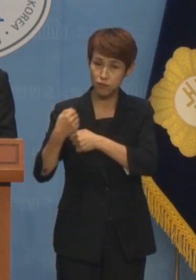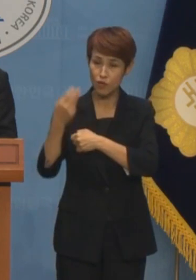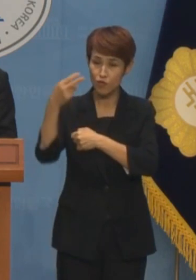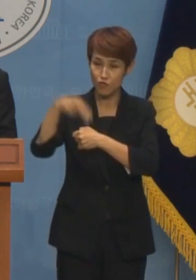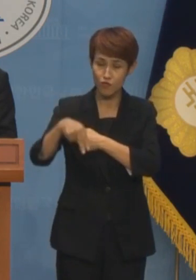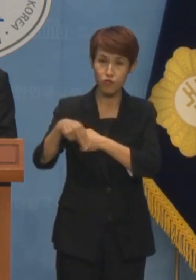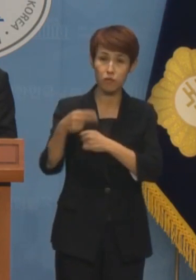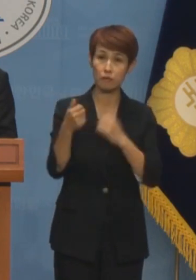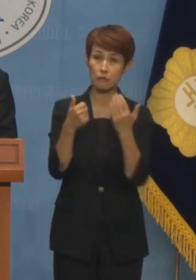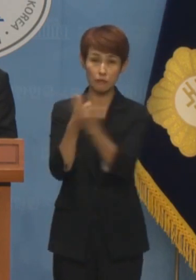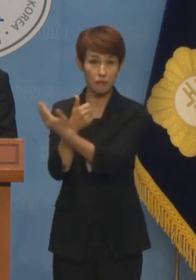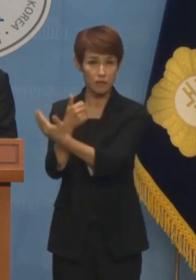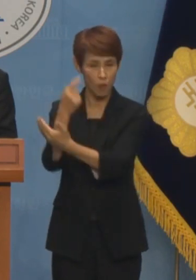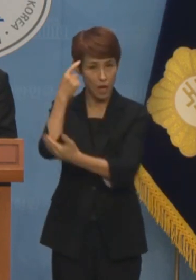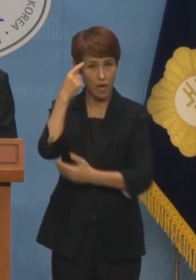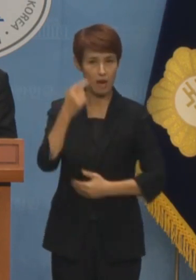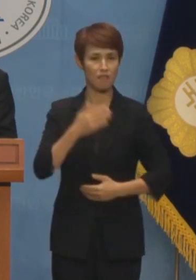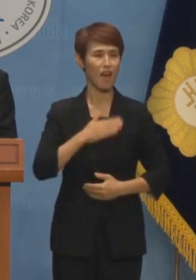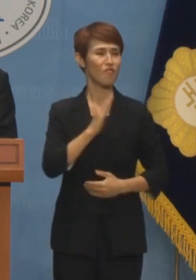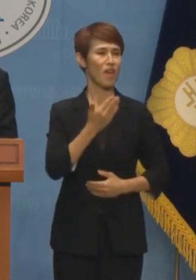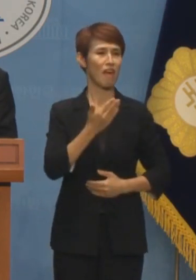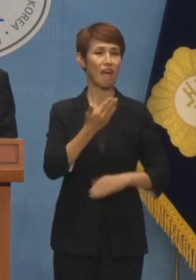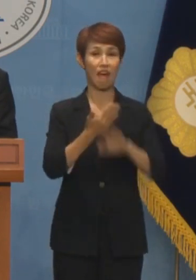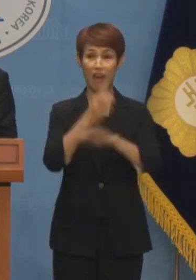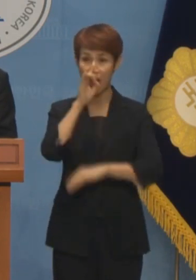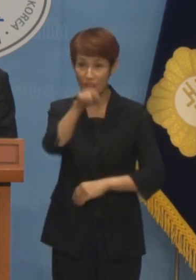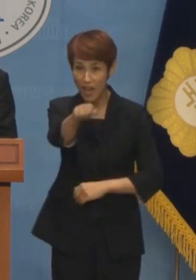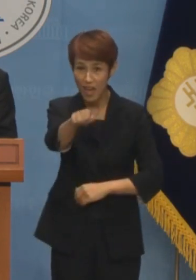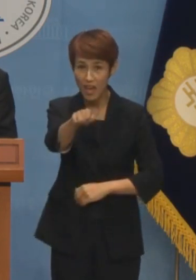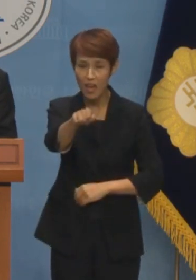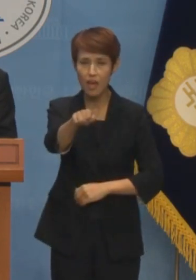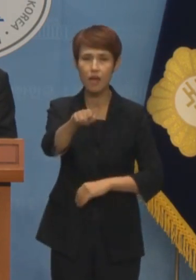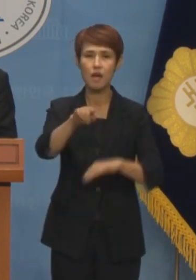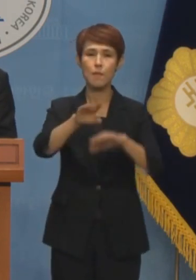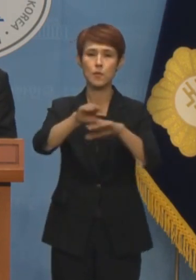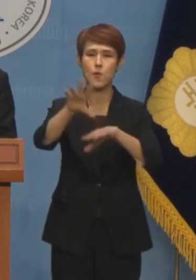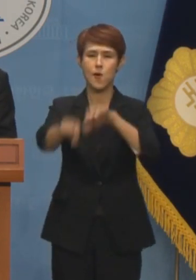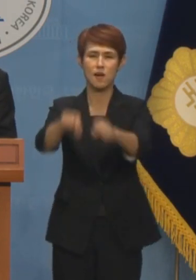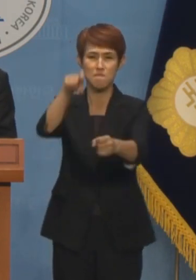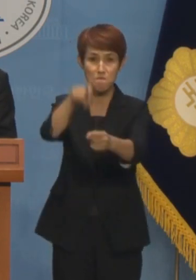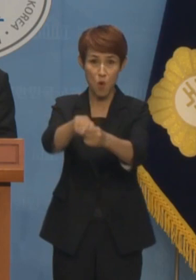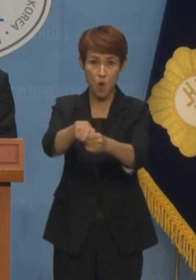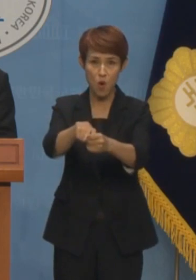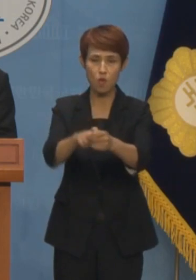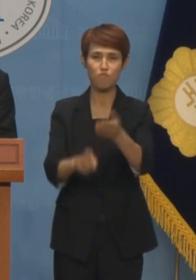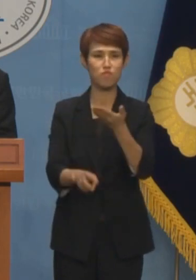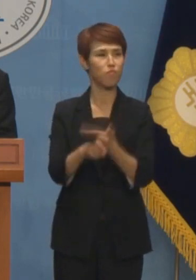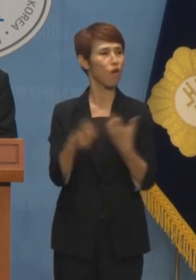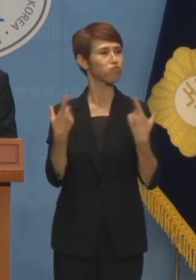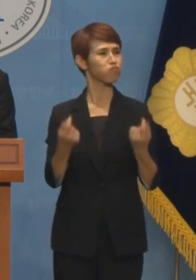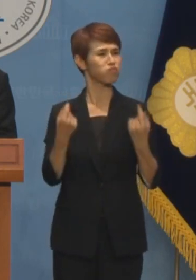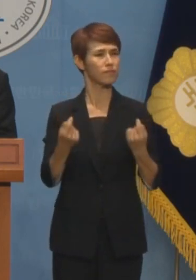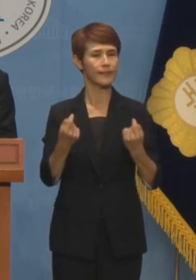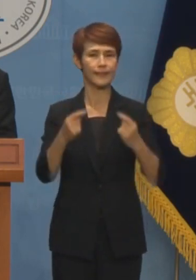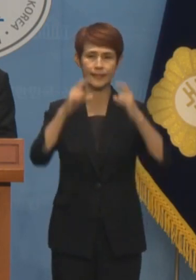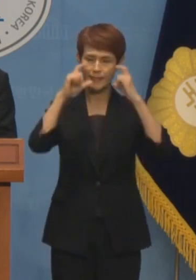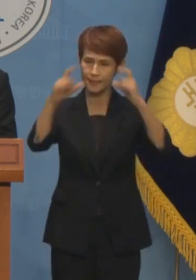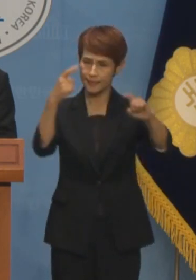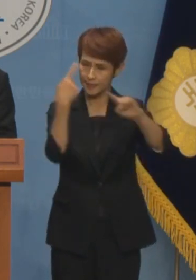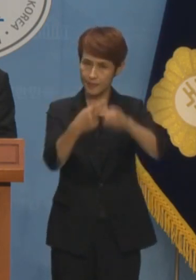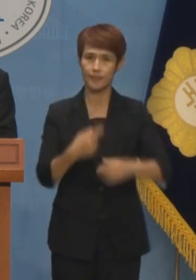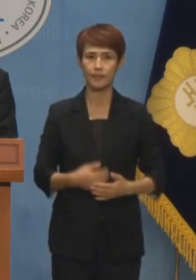지독한 내로남부를 넘어 방송 장악이라는 목적을 위해서는 불법도 불사하겠다는 선언입니다.